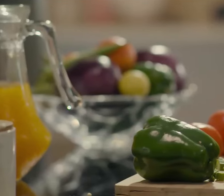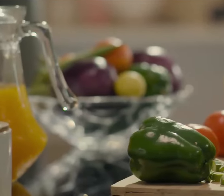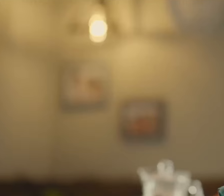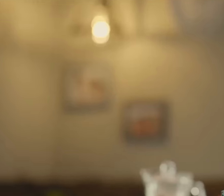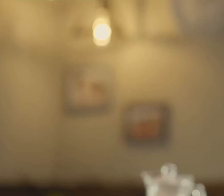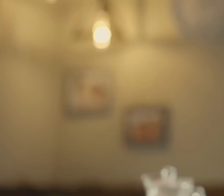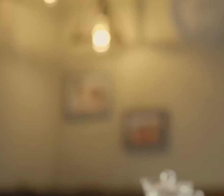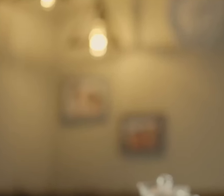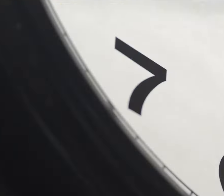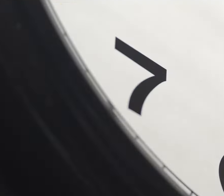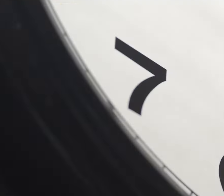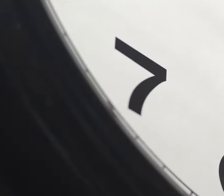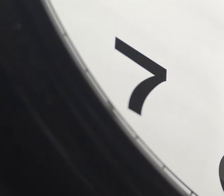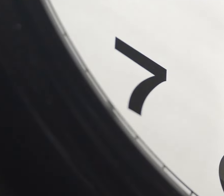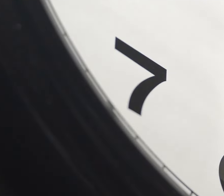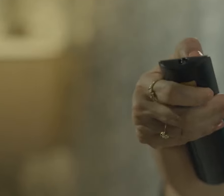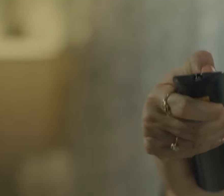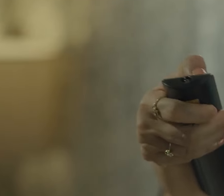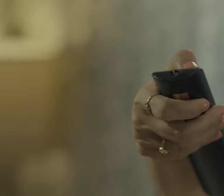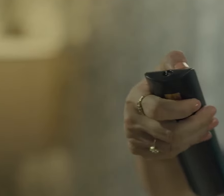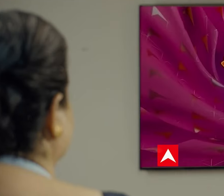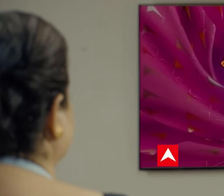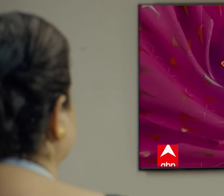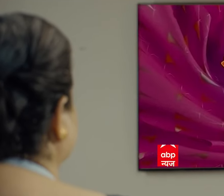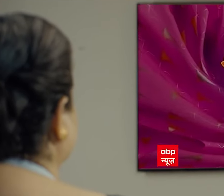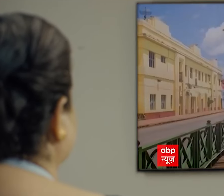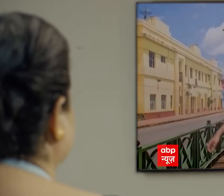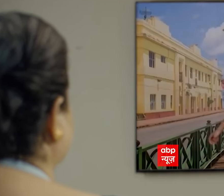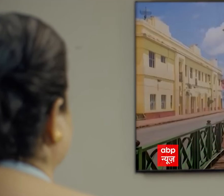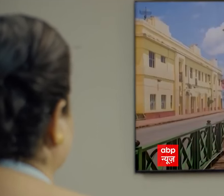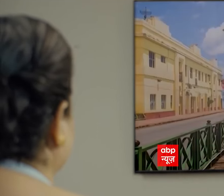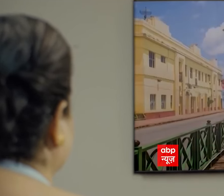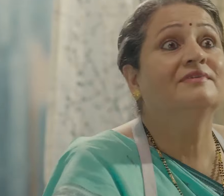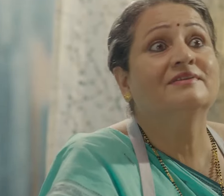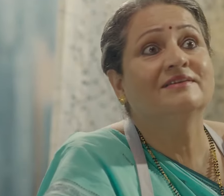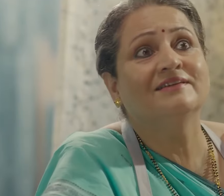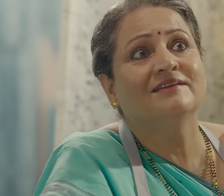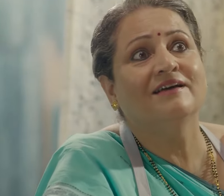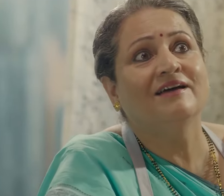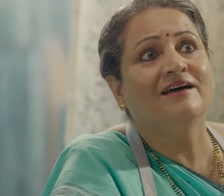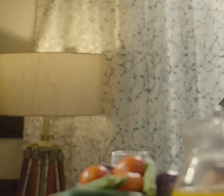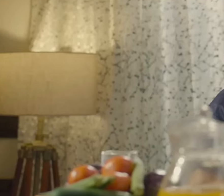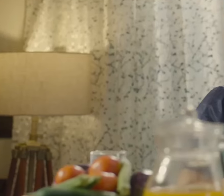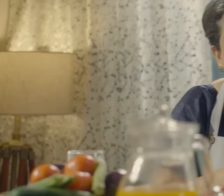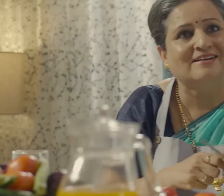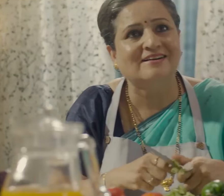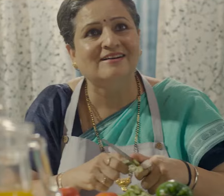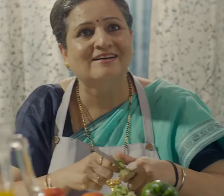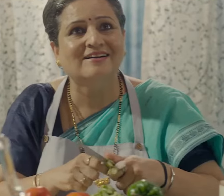जैसे ही घड़ी का काटा दो बहर धाई पे आए बपीता जी का दिल सास बहू साजिश के लिए मचल जाए